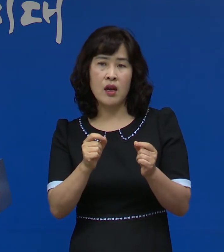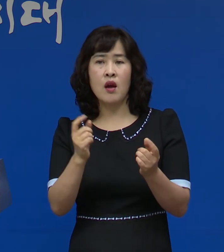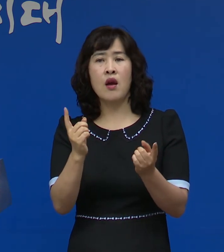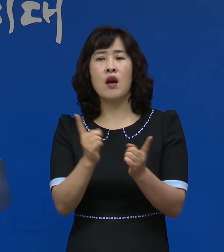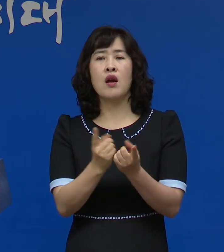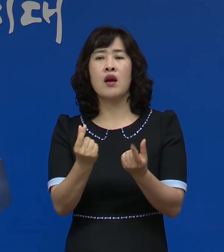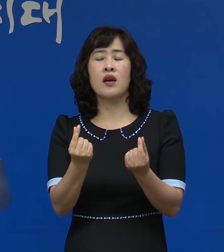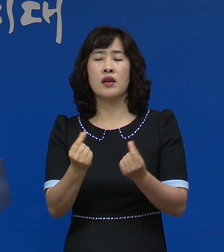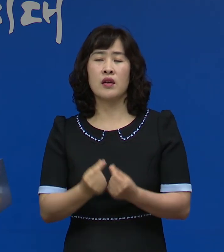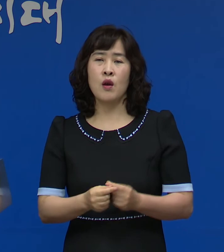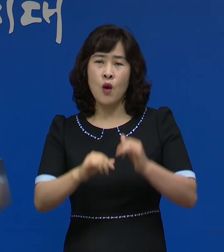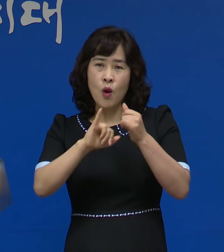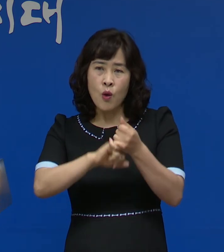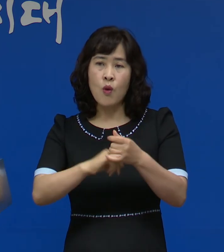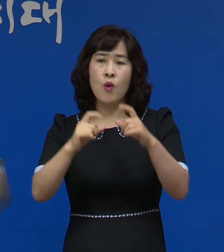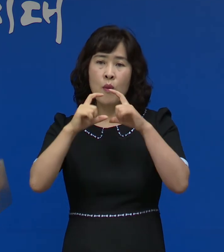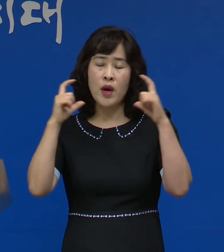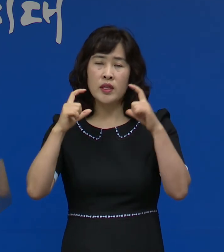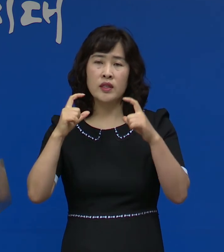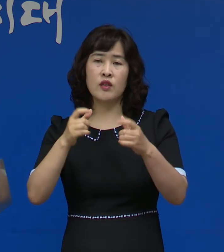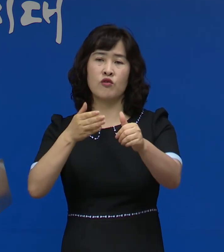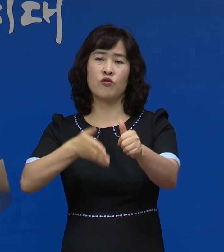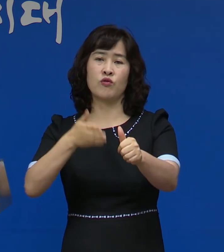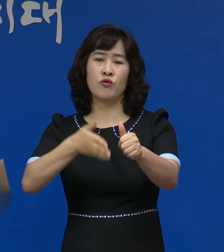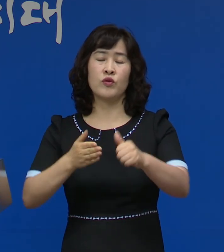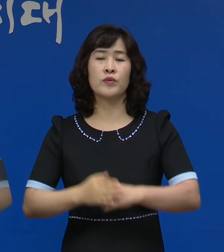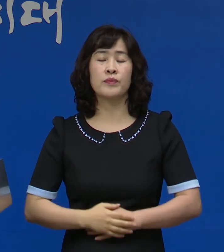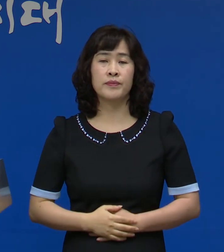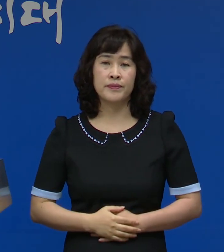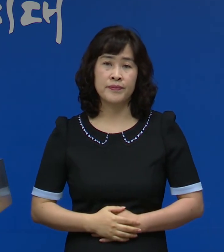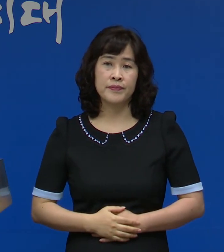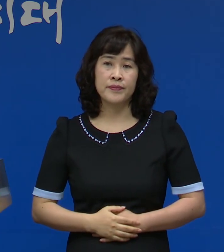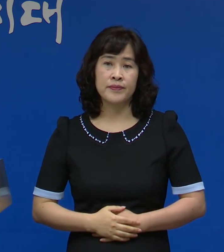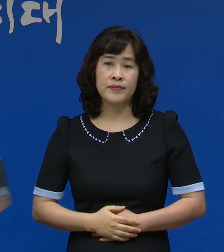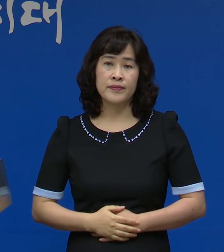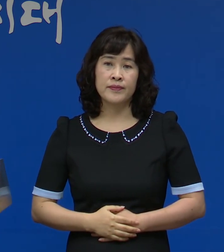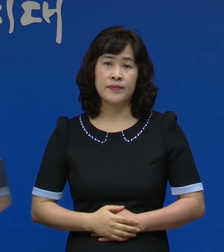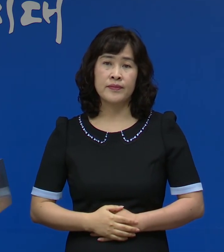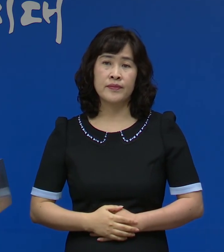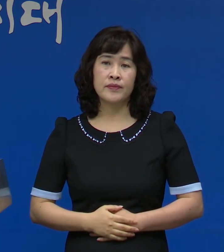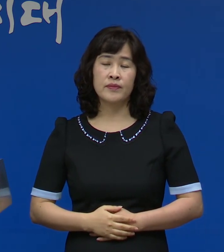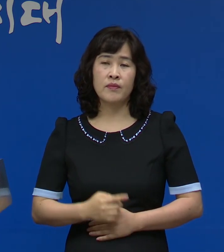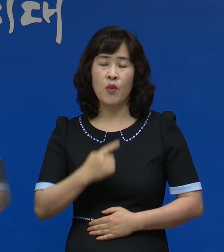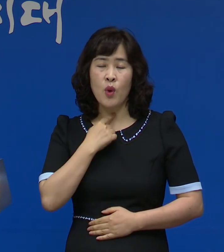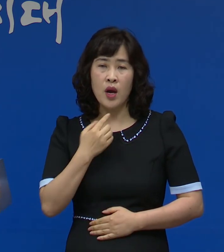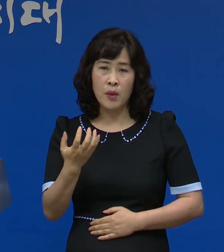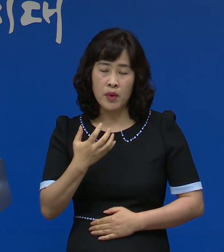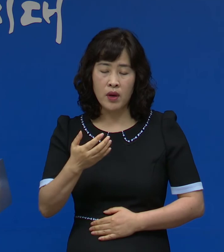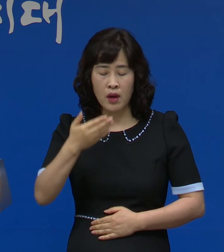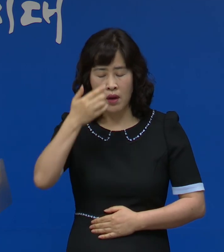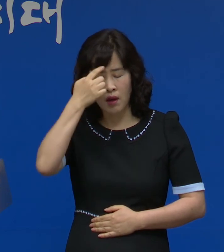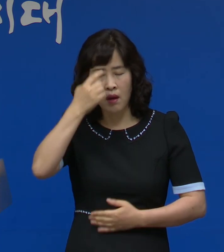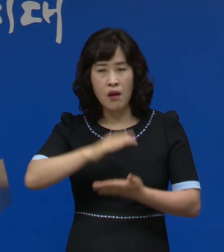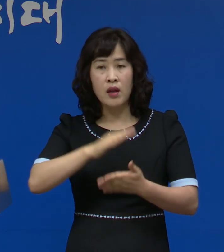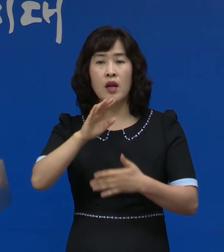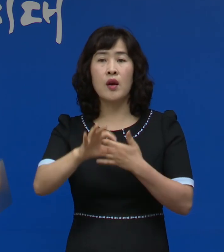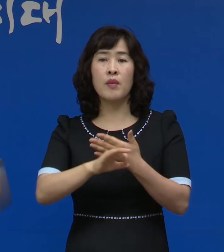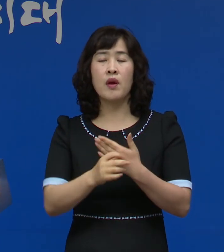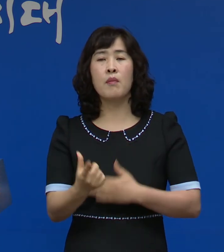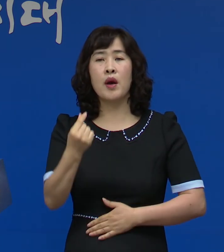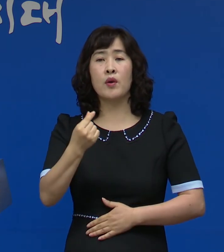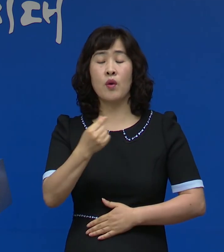반드시 마스크를 착용해 주시기 바랍니다 목이 아프거나 열이 나면 즉시